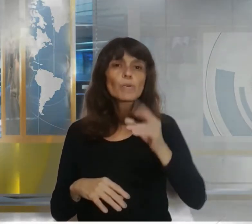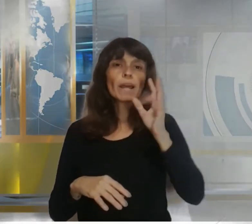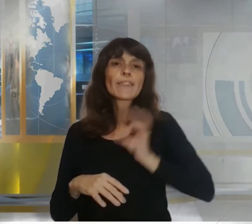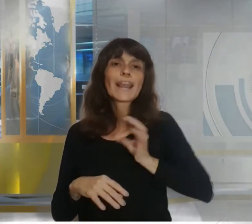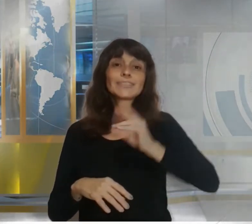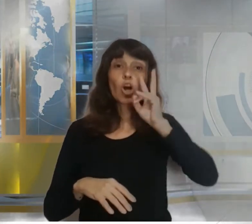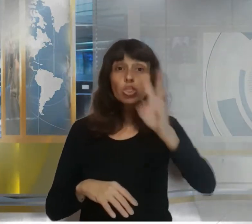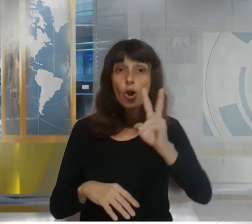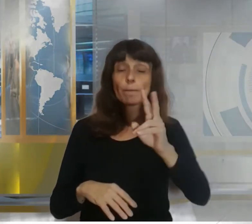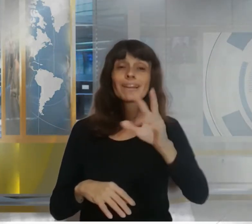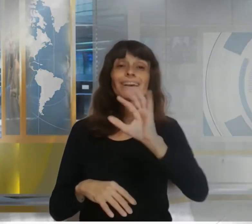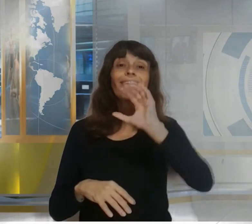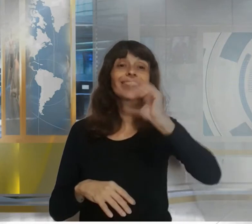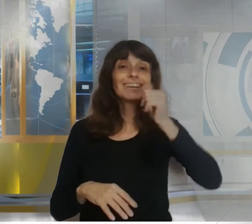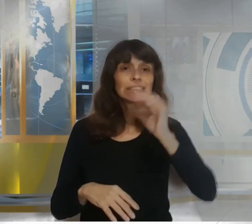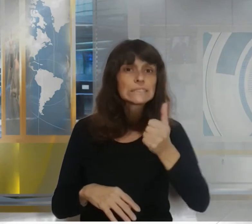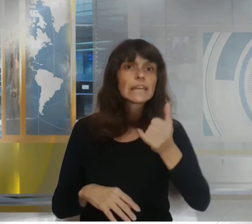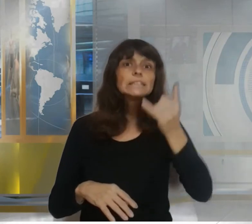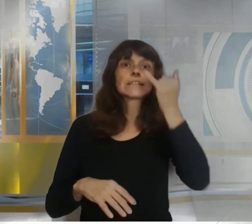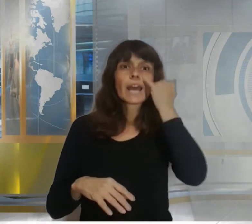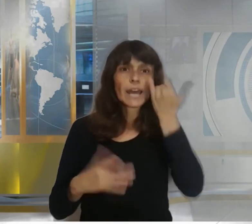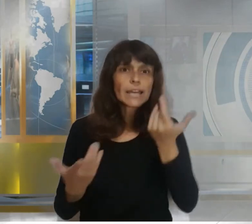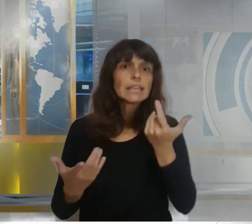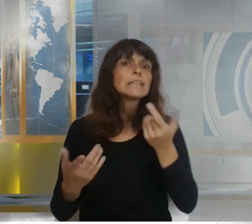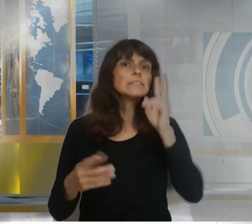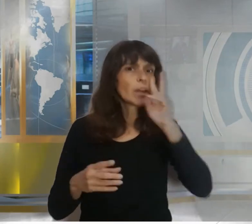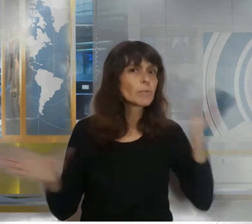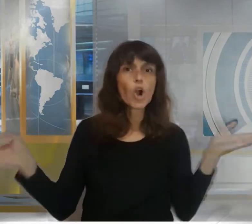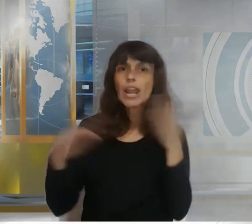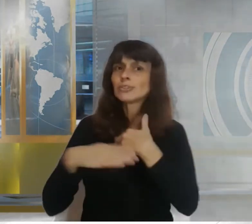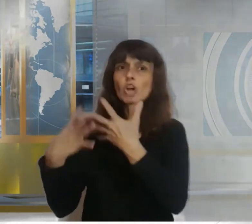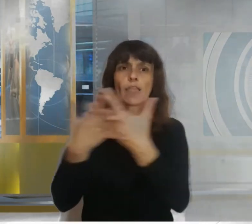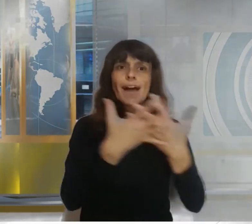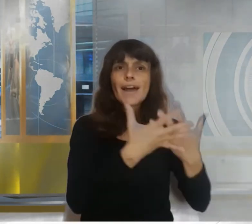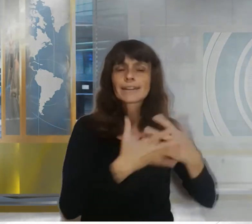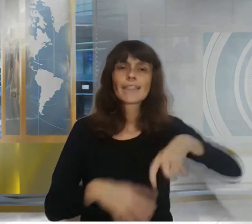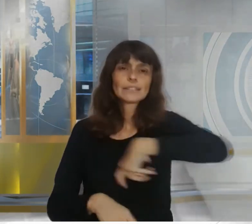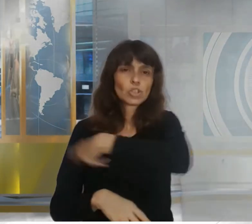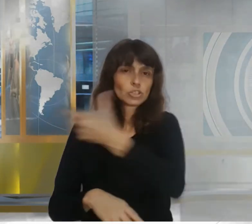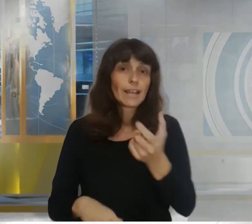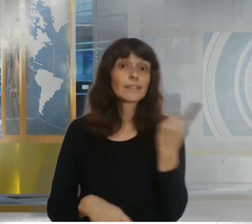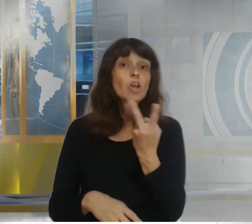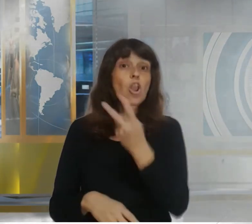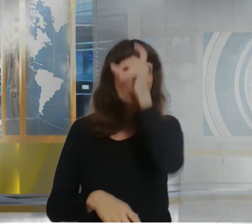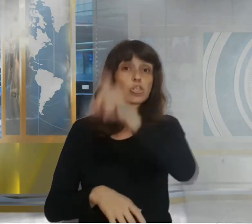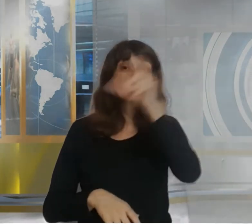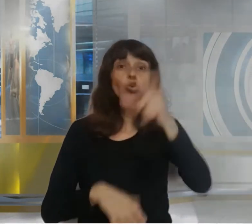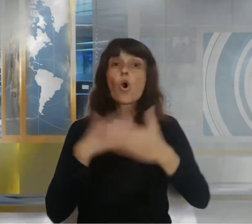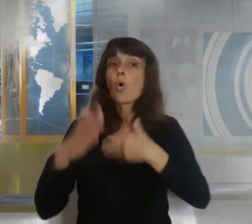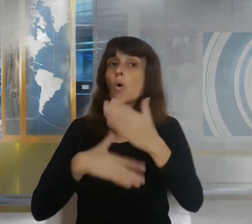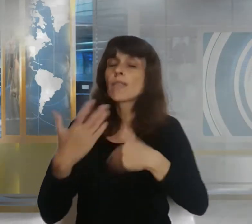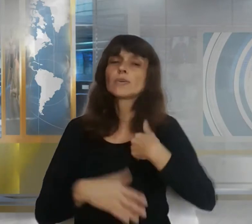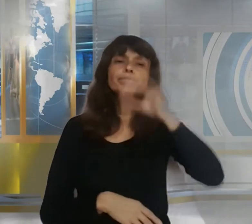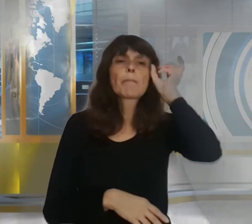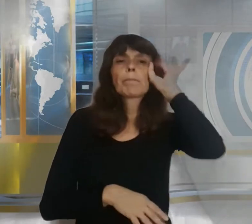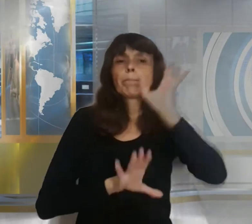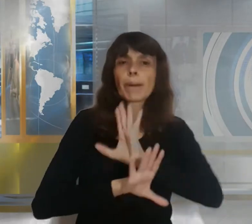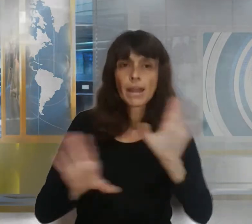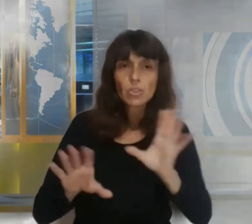en las redes sociales los dos condenados ahora pidieron disculpas a través de las propias redes sociales asegurando